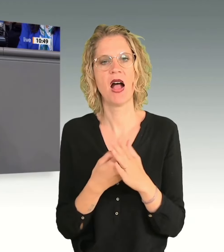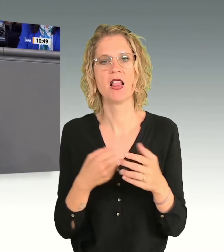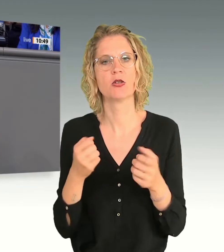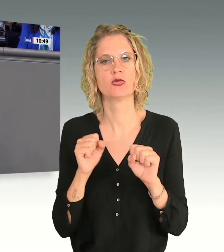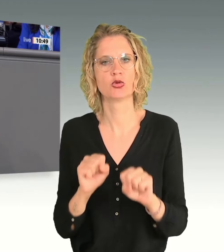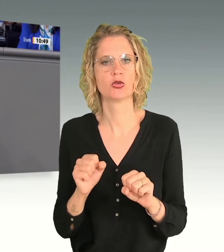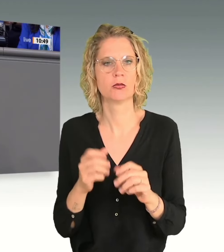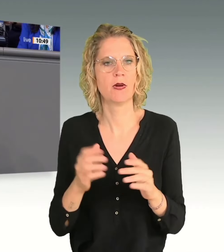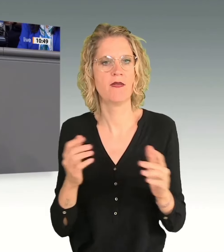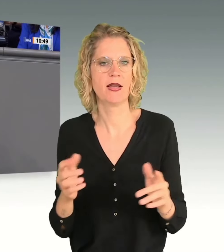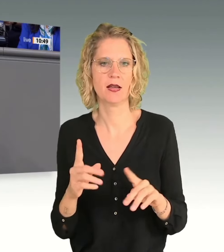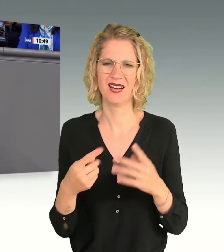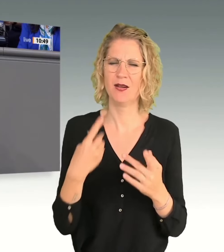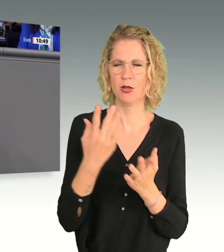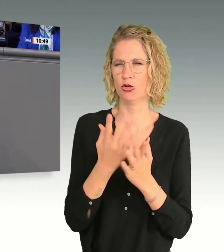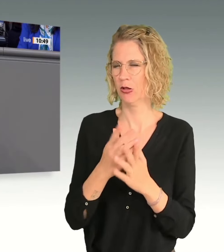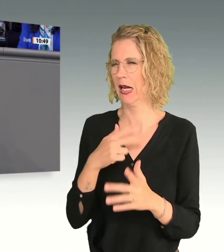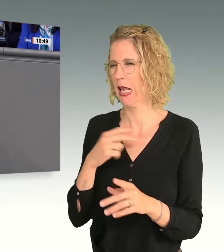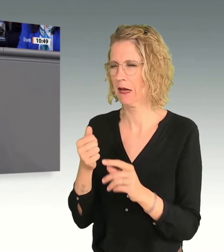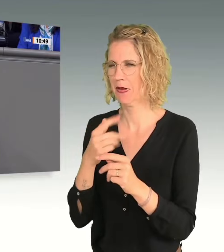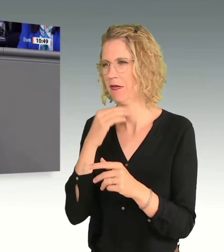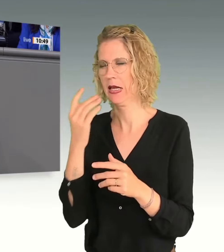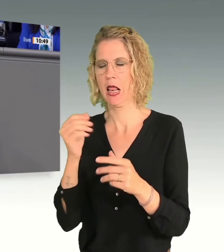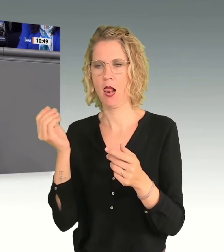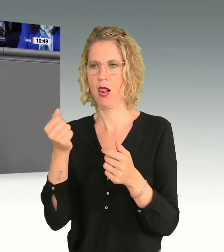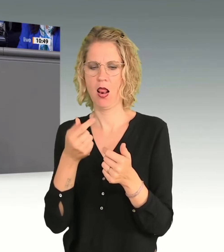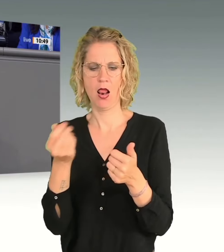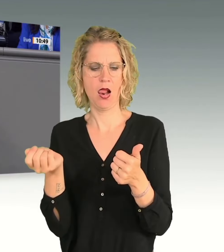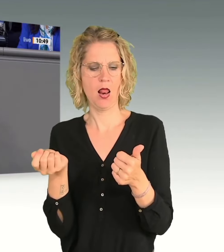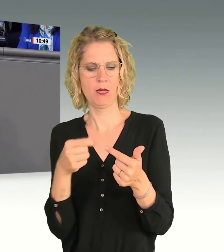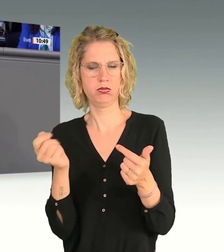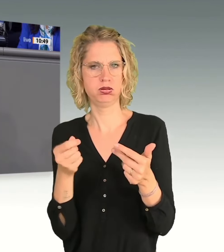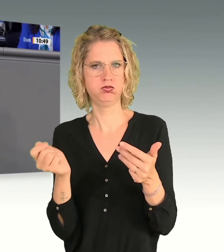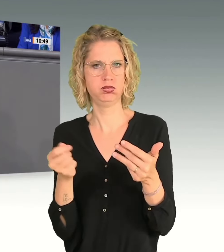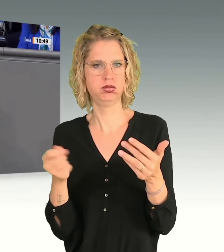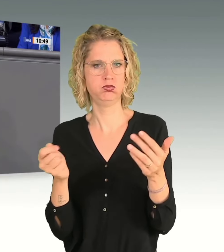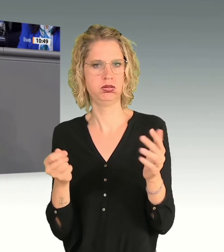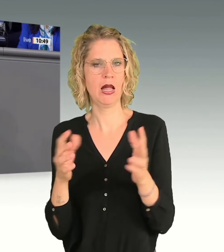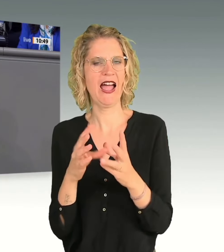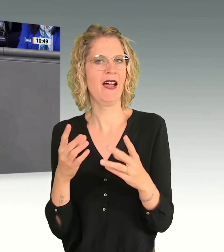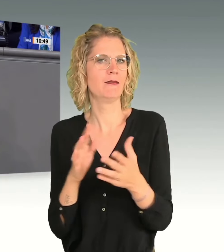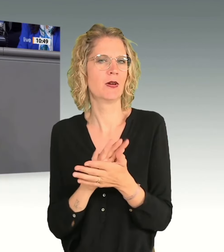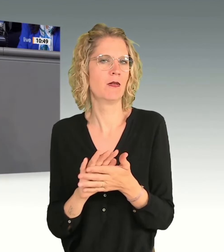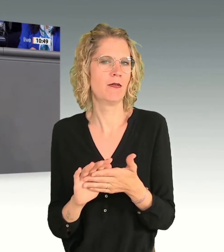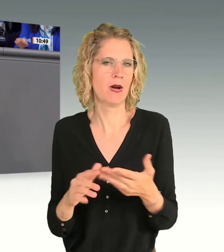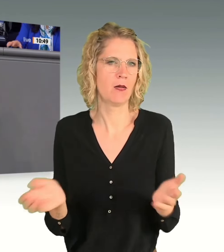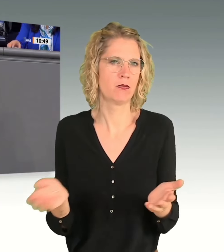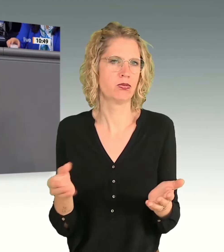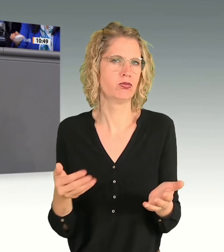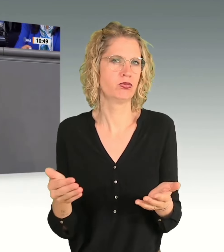Adressatenkreis, den Sie hoffentlich meinen, der versteht nur echte und umfassende Abschreckung. Das hier geht noch lange nicht weit genug.